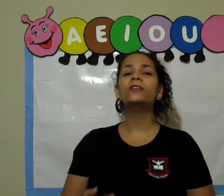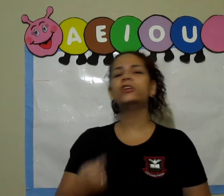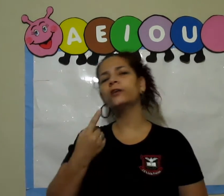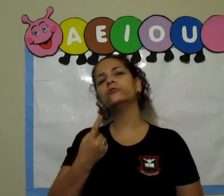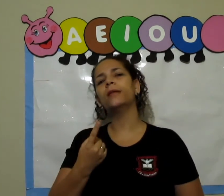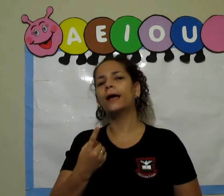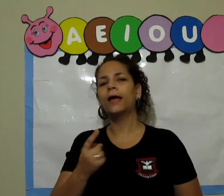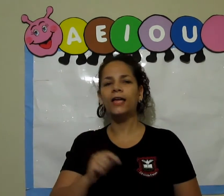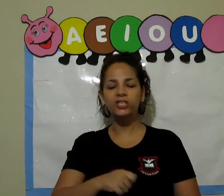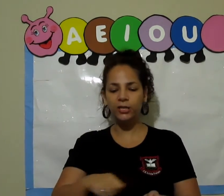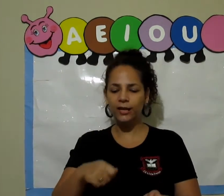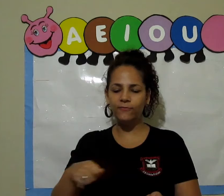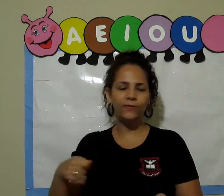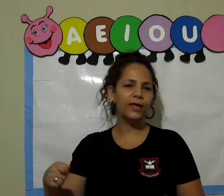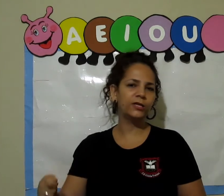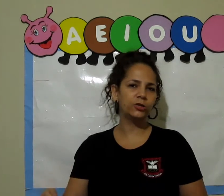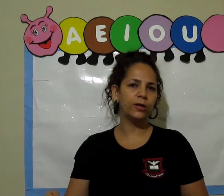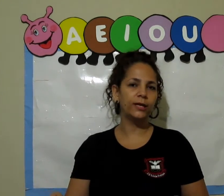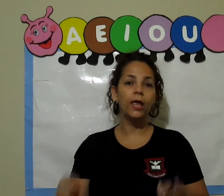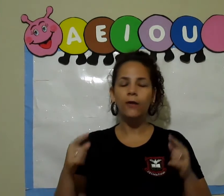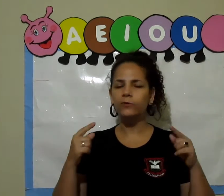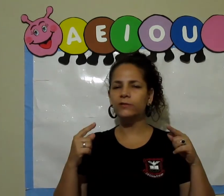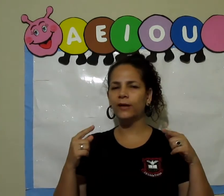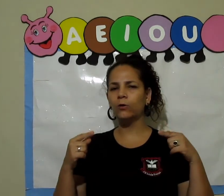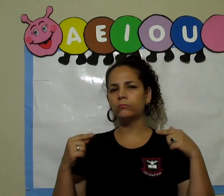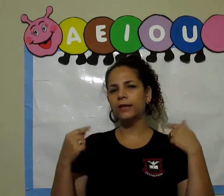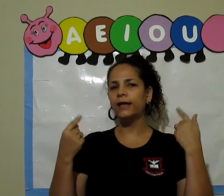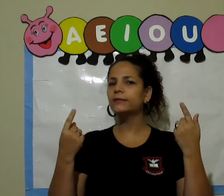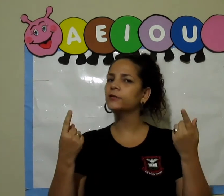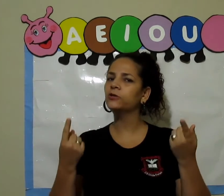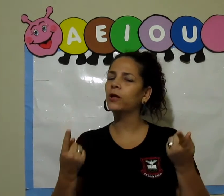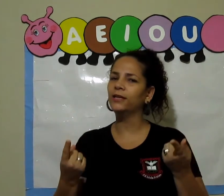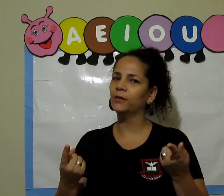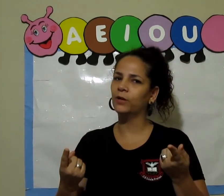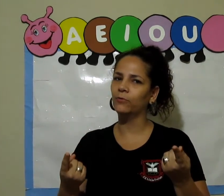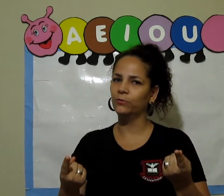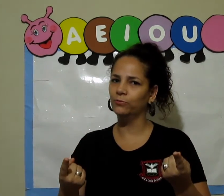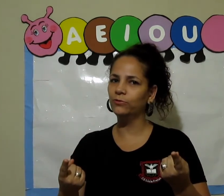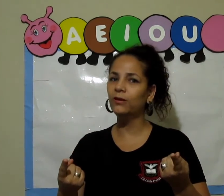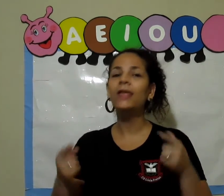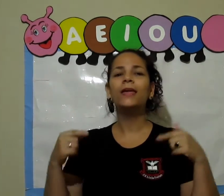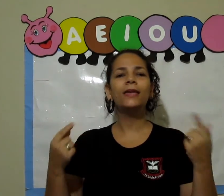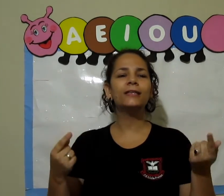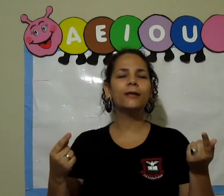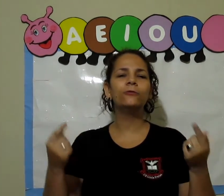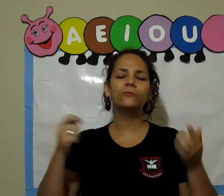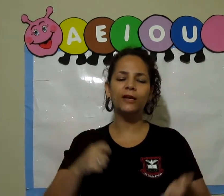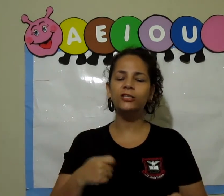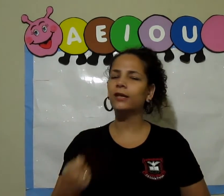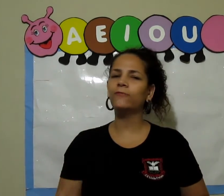te ajudar a escrever a historinha. Você vai contar essa historinha pra o adulto e esse adulto vai escrever